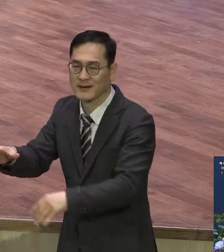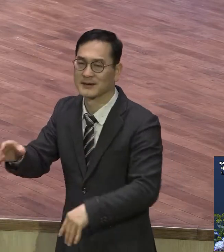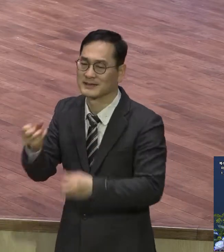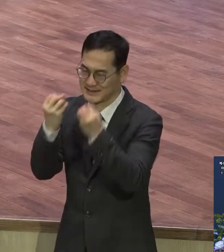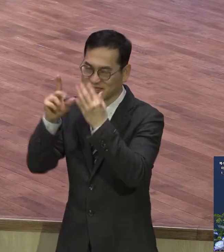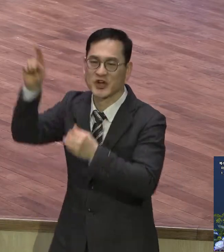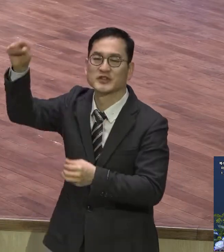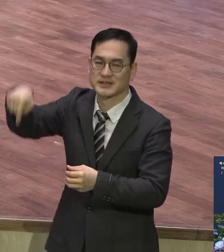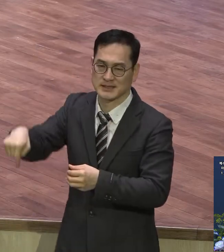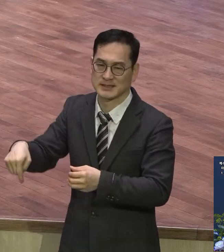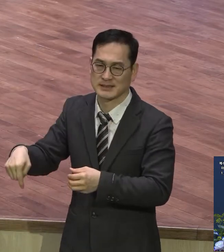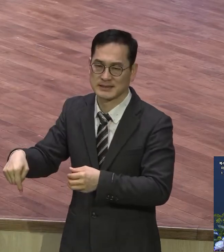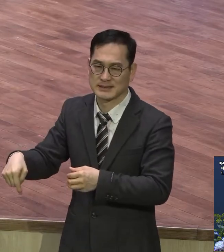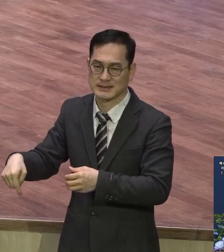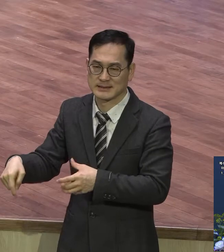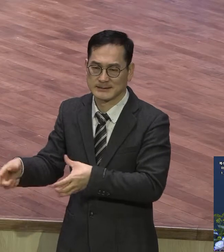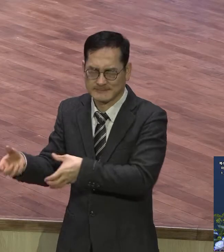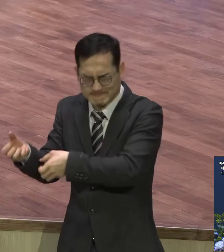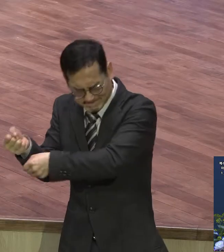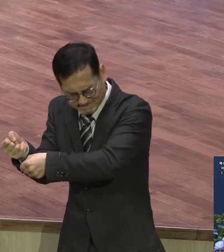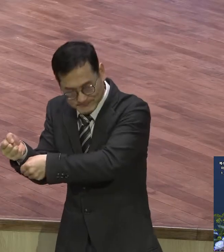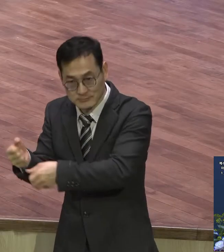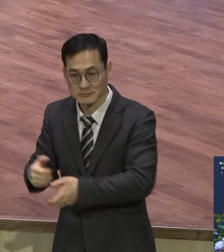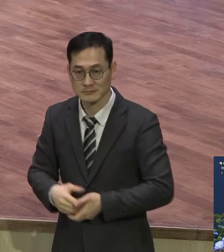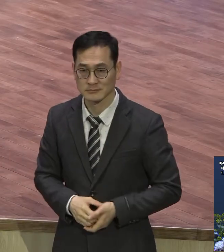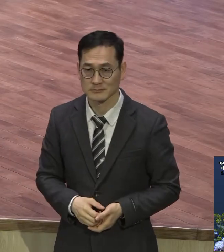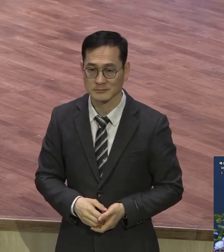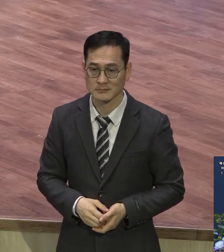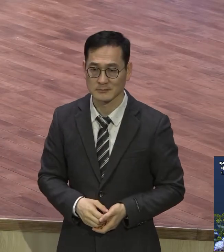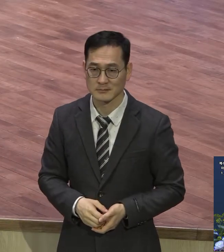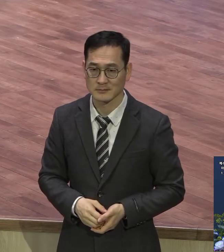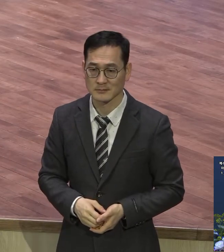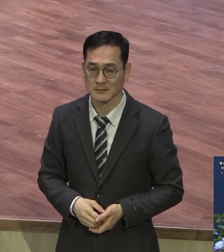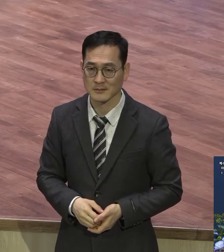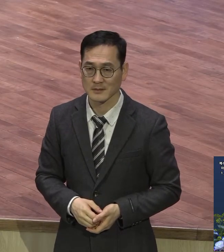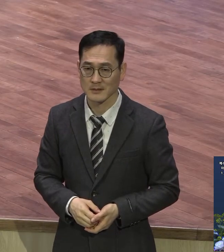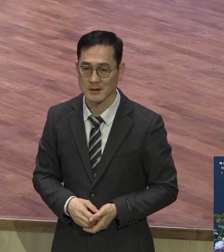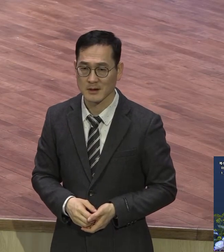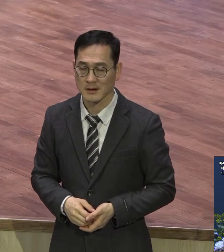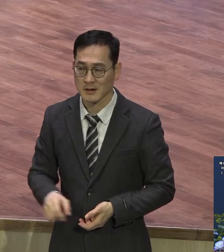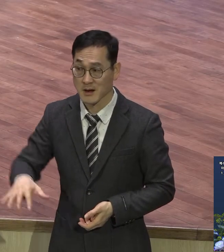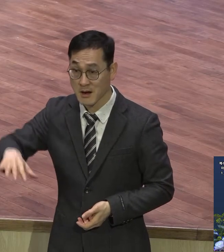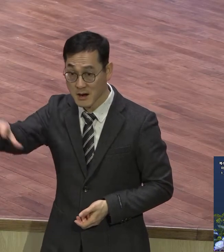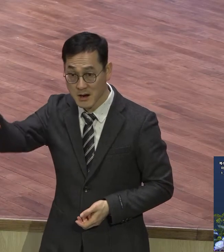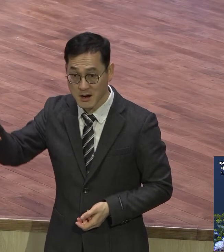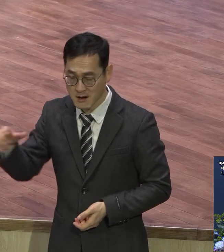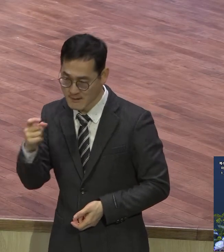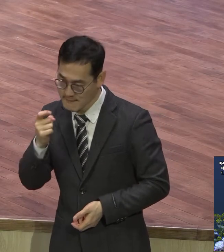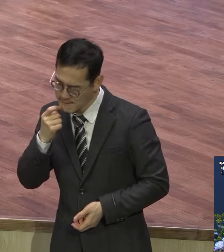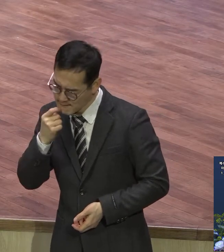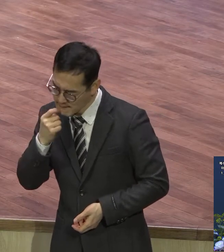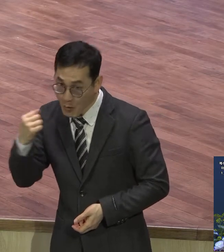그러니까 일반 교회가 못 이기지요 진리 없으면 이길 수가 없지요 이단들이